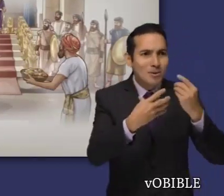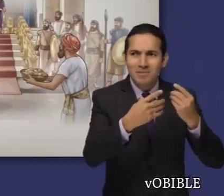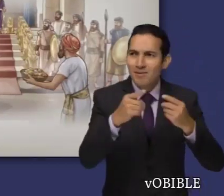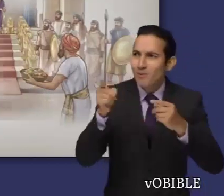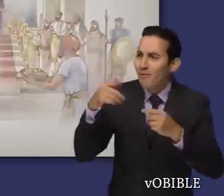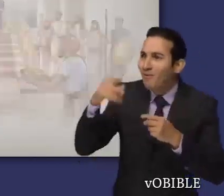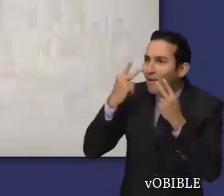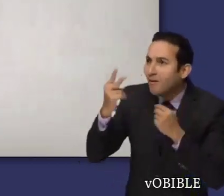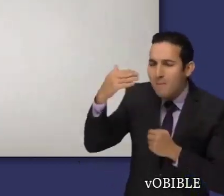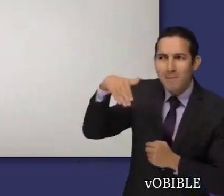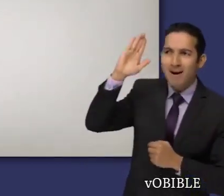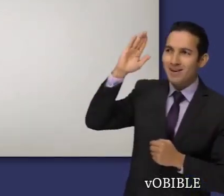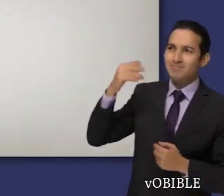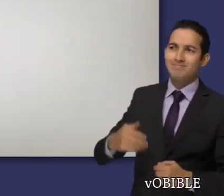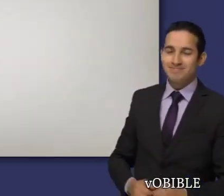contado ni la mitad.